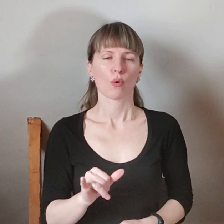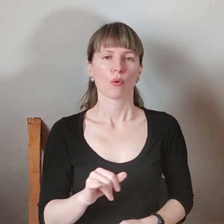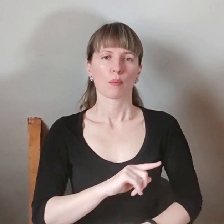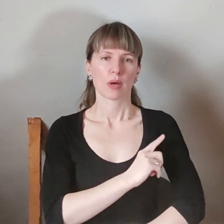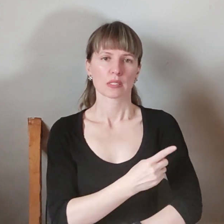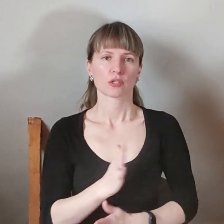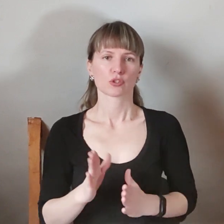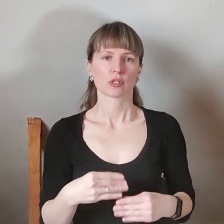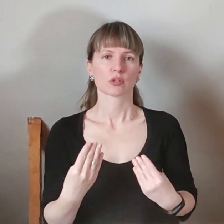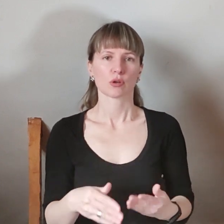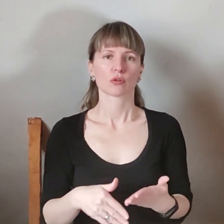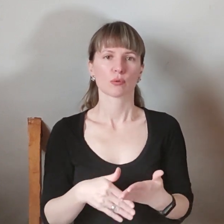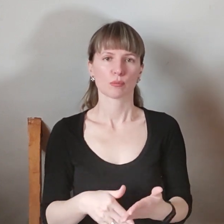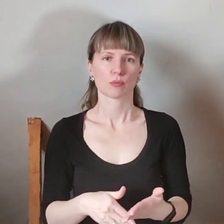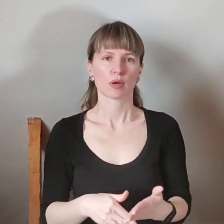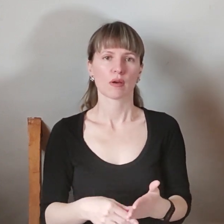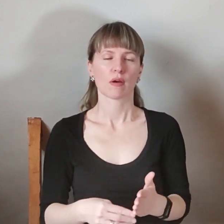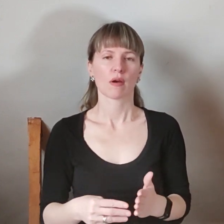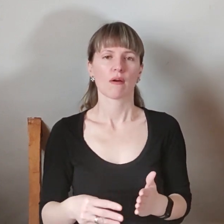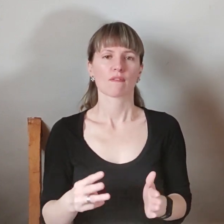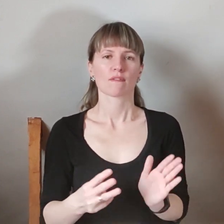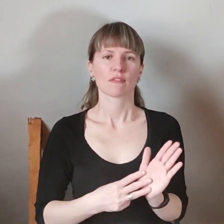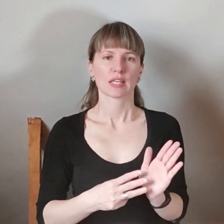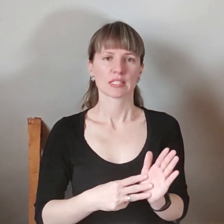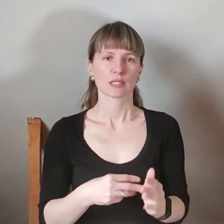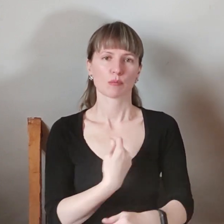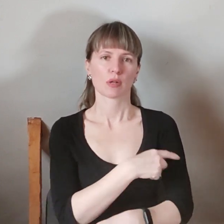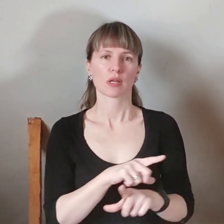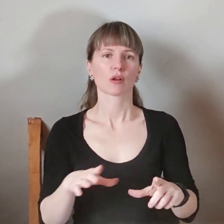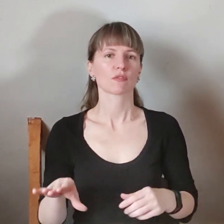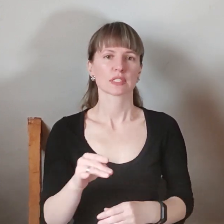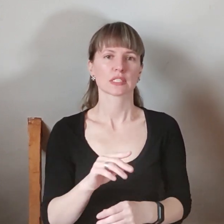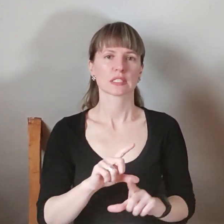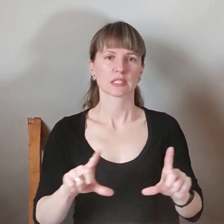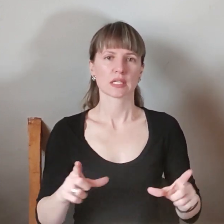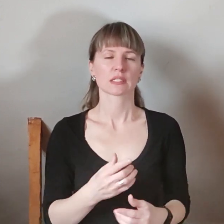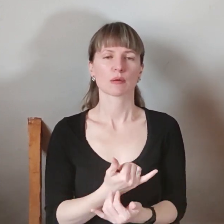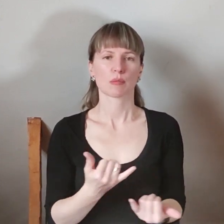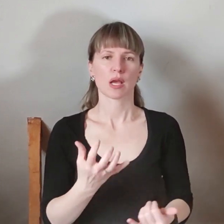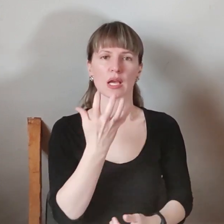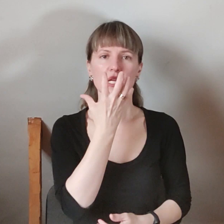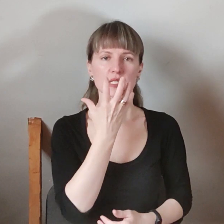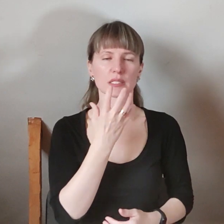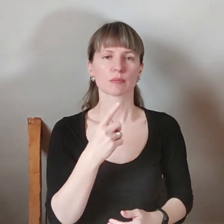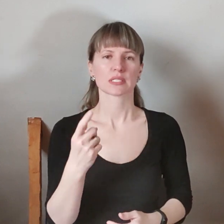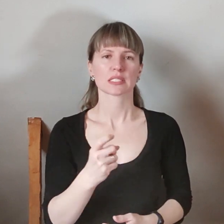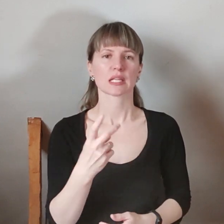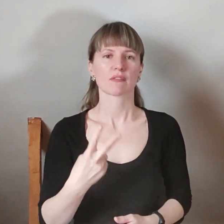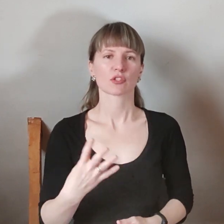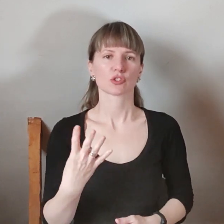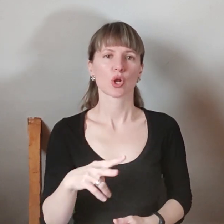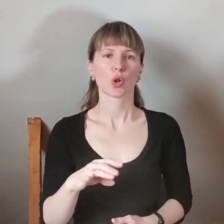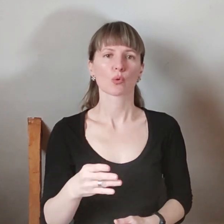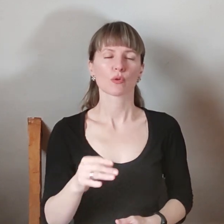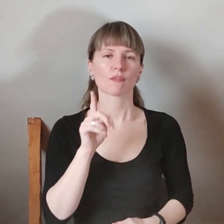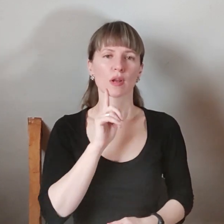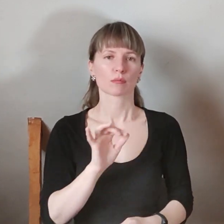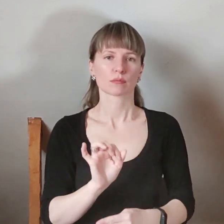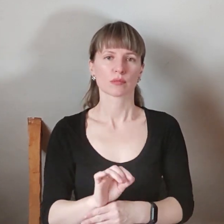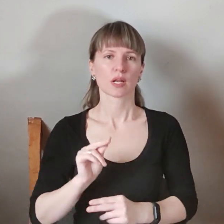допомогу хвороб вісім лікарів. Усі заклади забезпечені киснем. З 24 лютого тимчасово припинено роботу